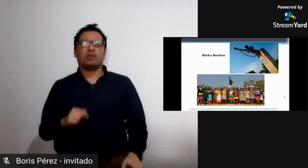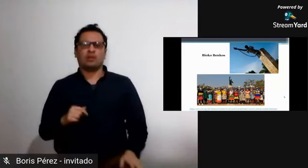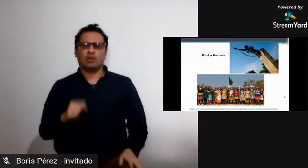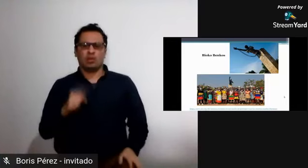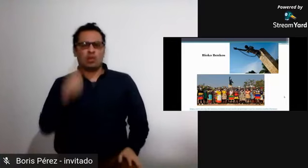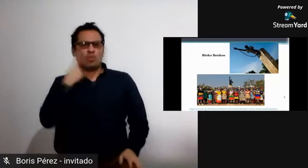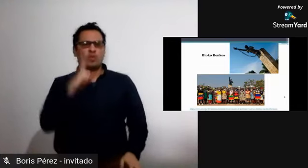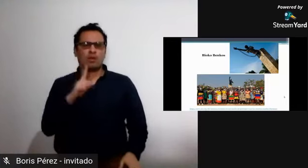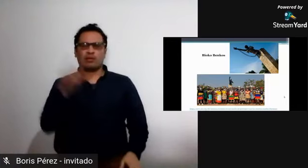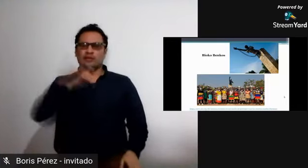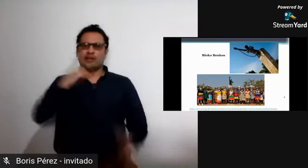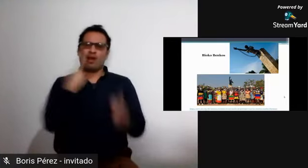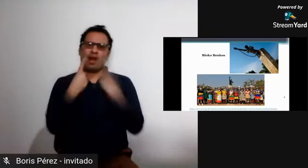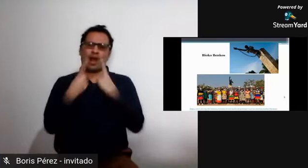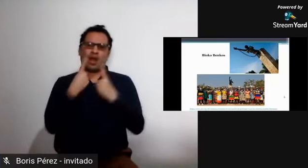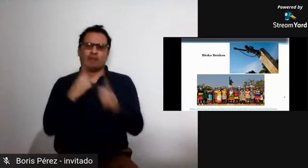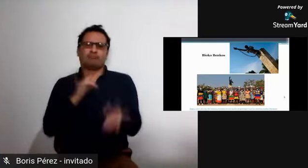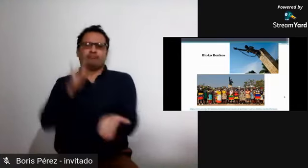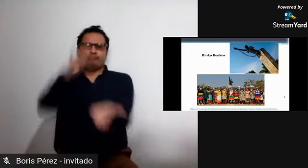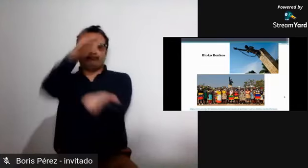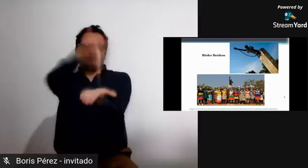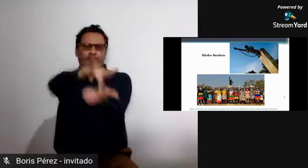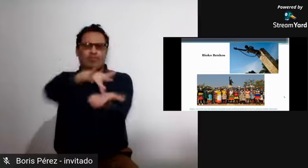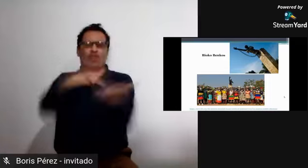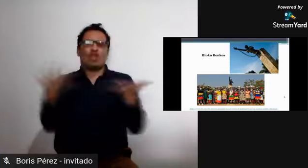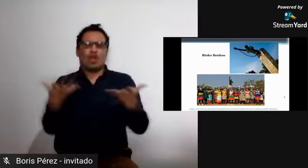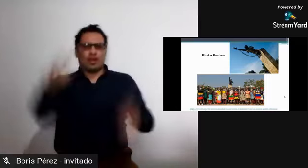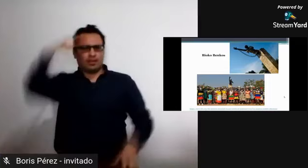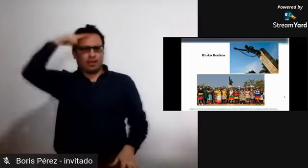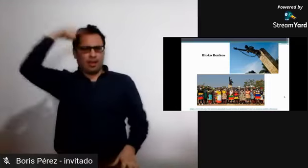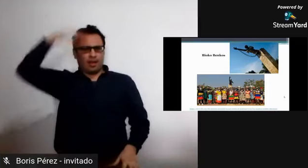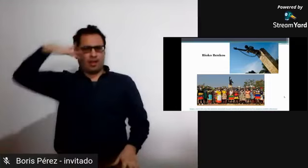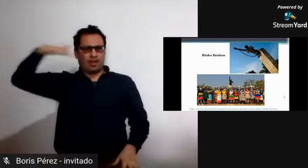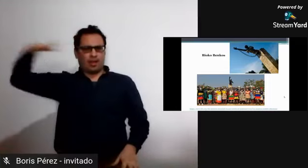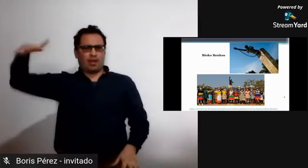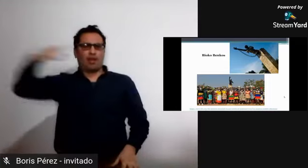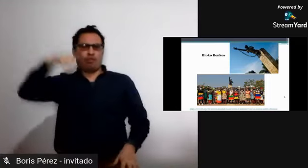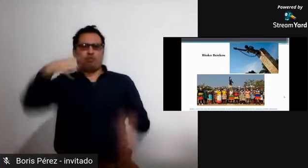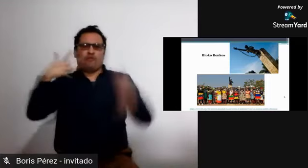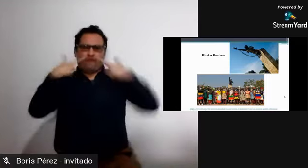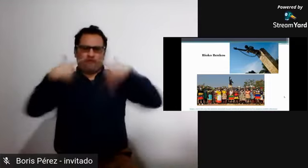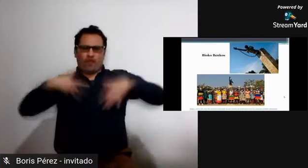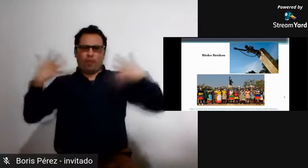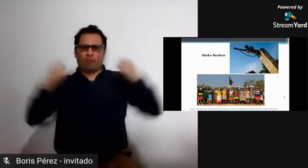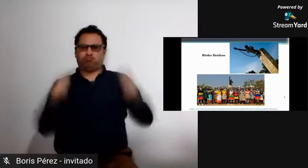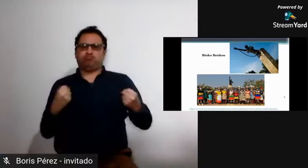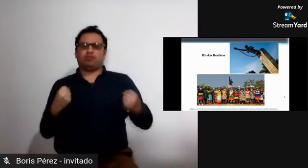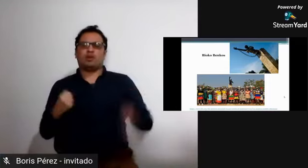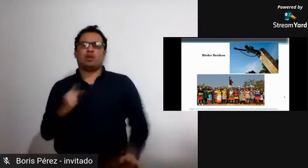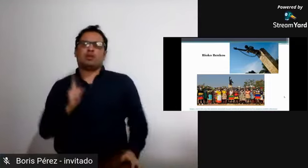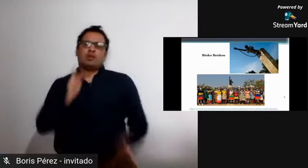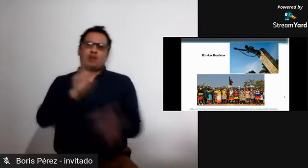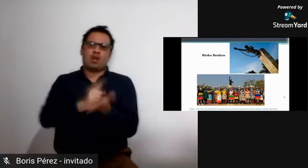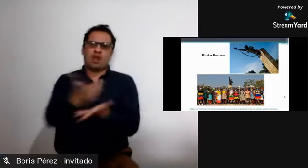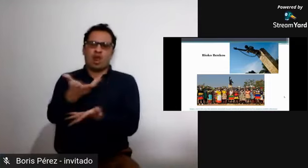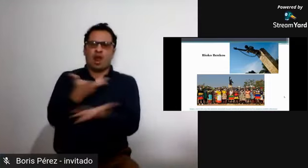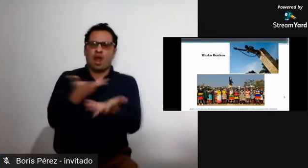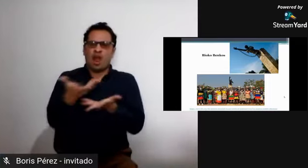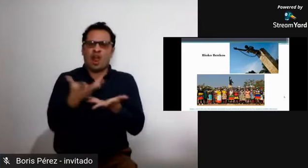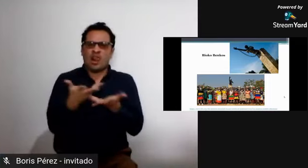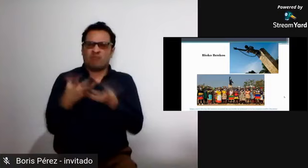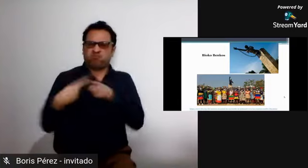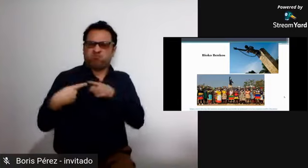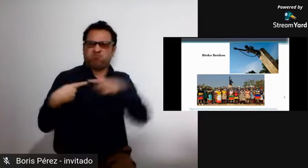él también va a